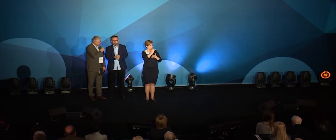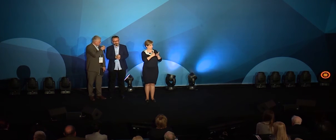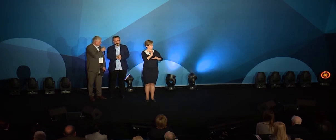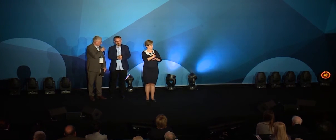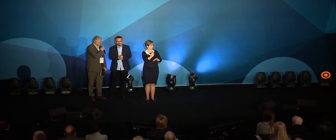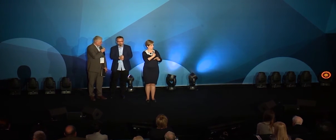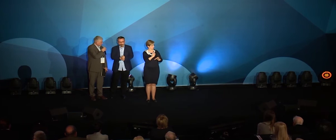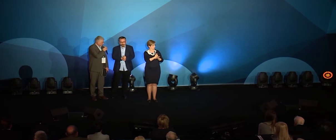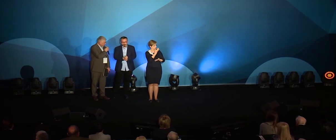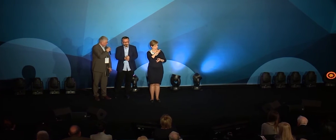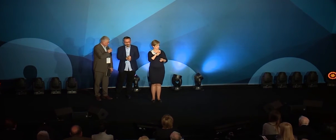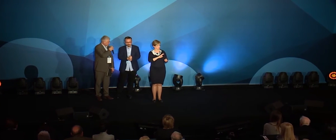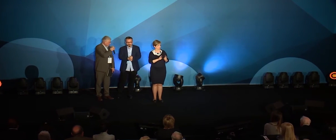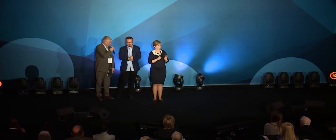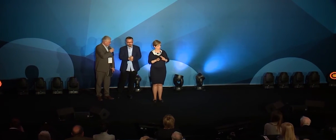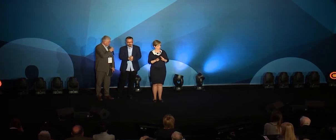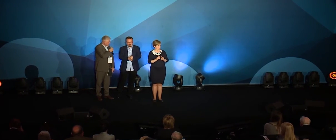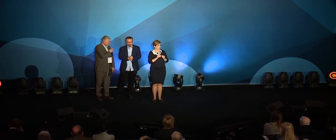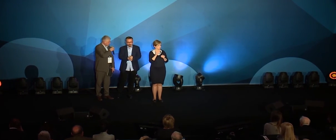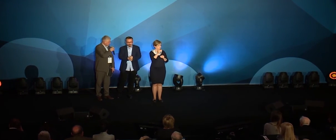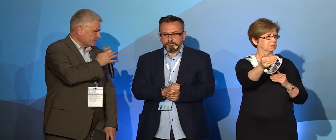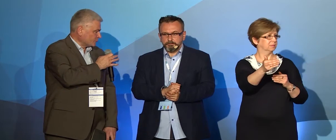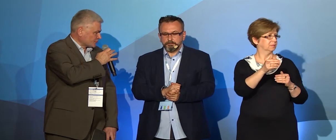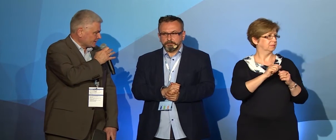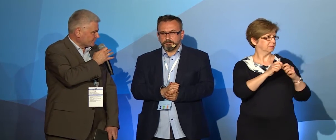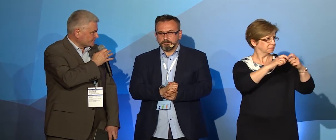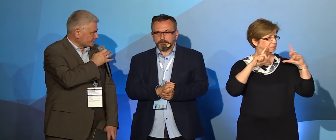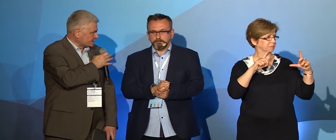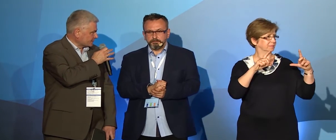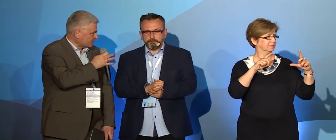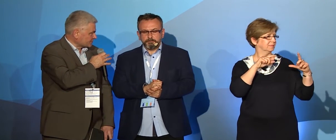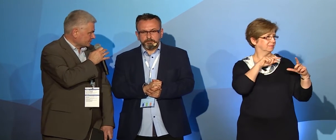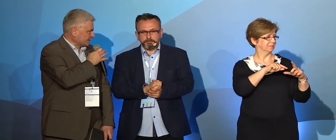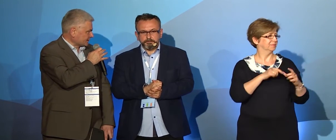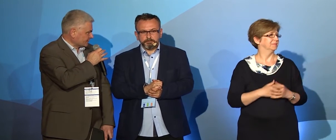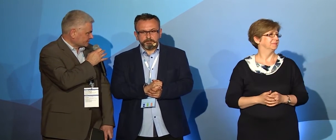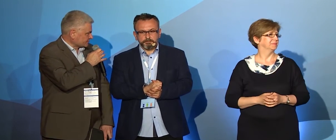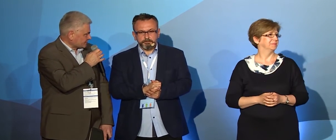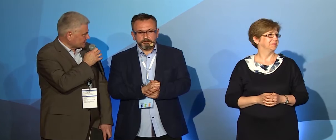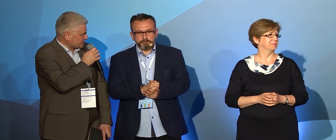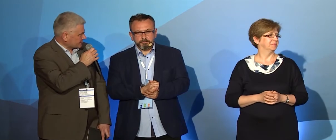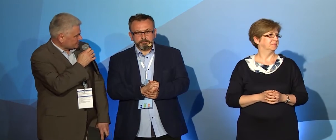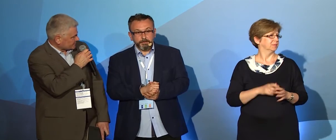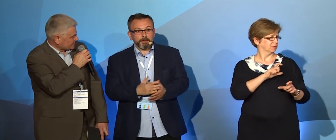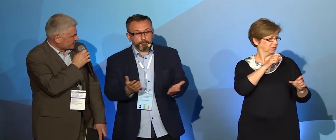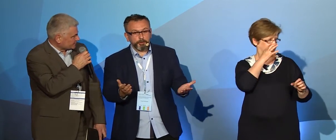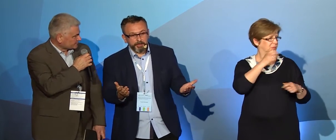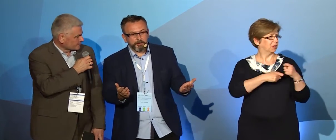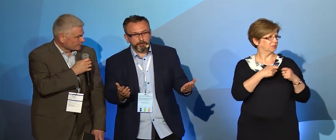specjalisty tłumacza, który jest na odległość włączany do dyskusji za pomocą internetu. Czy to jest dobre rozwiązanie? To bardzo dobre